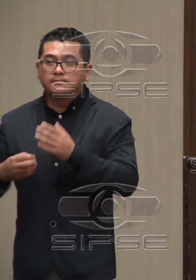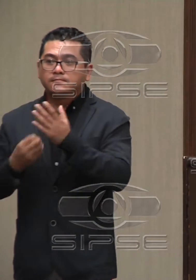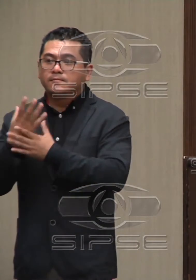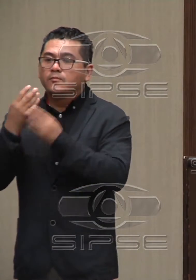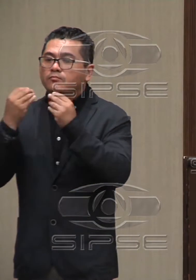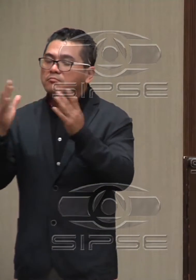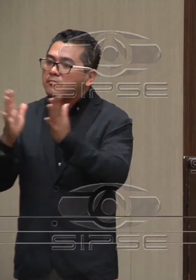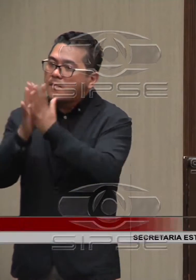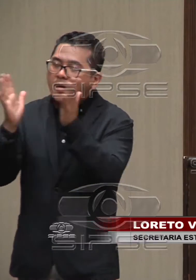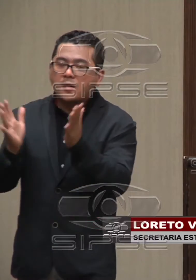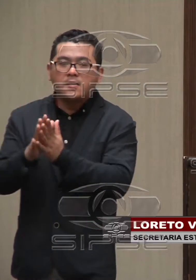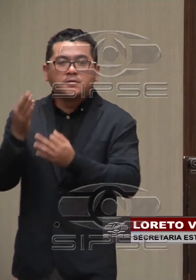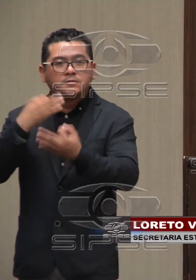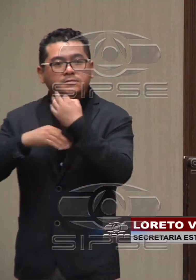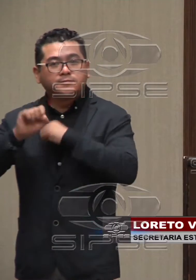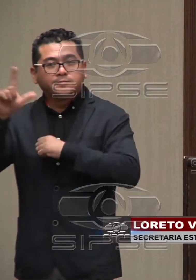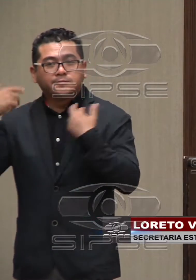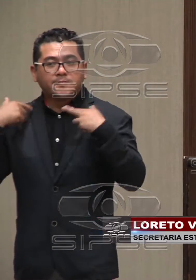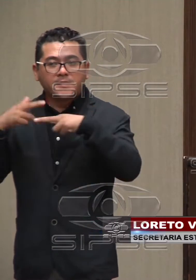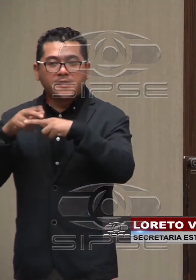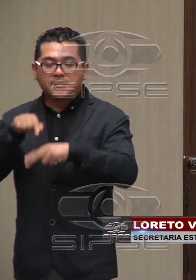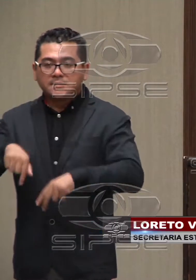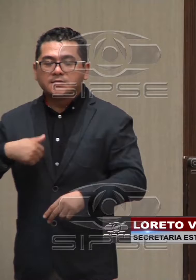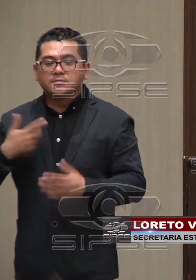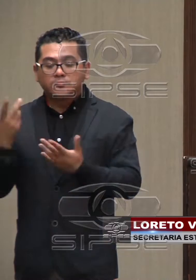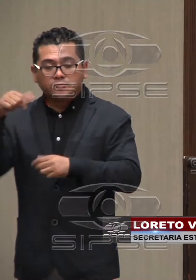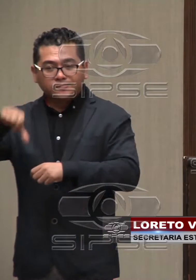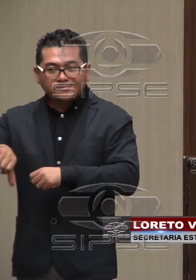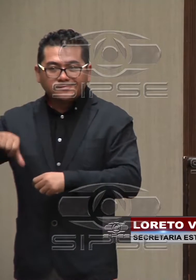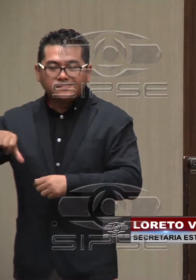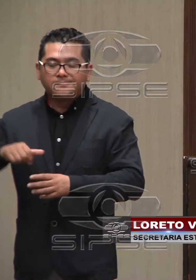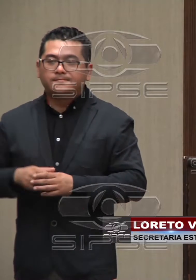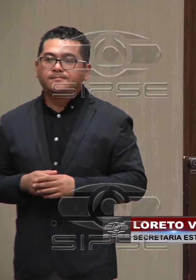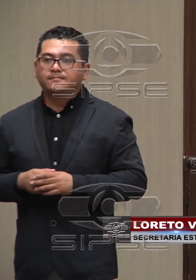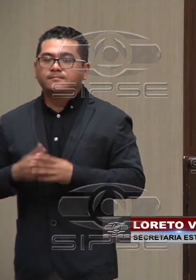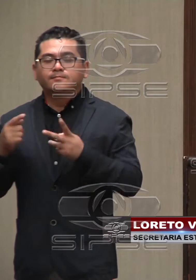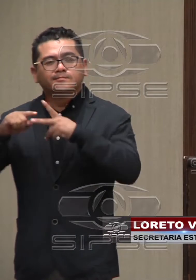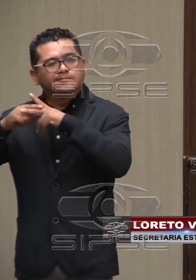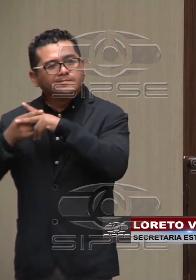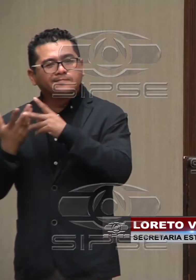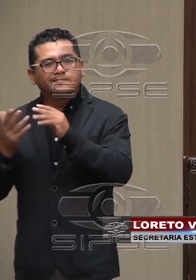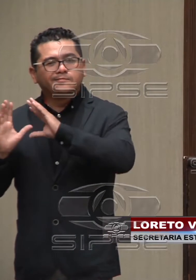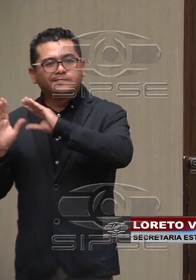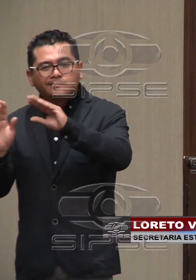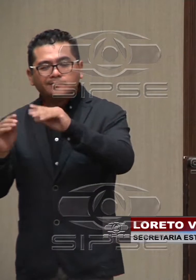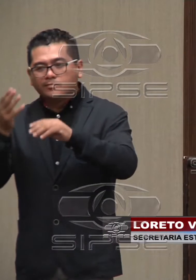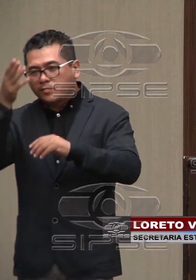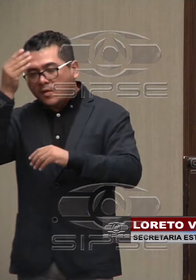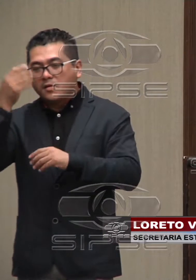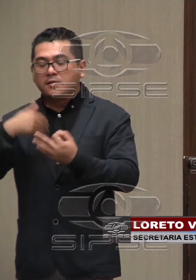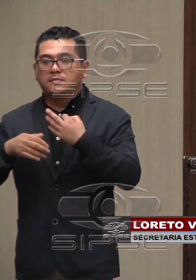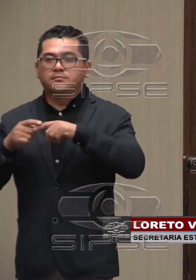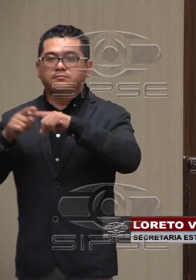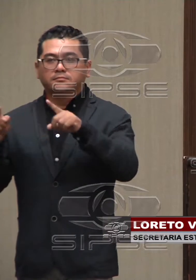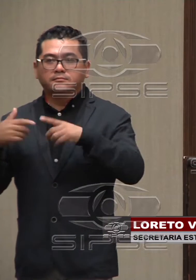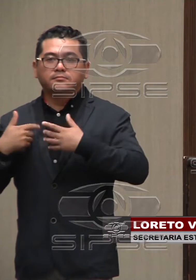nutrida participación de los profesores que a partir de hoy van a estar capacitándose